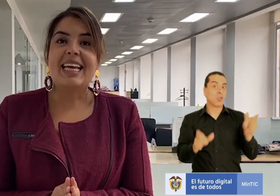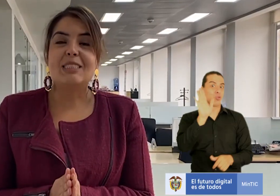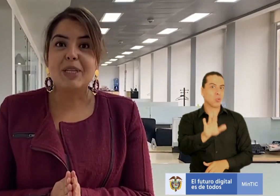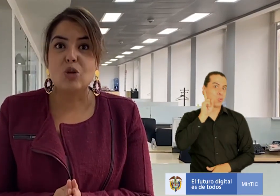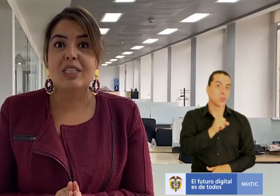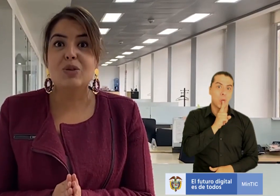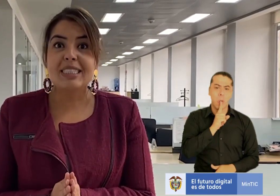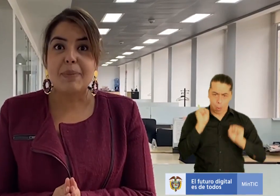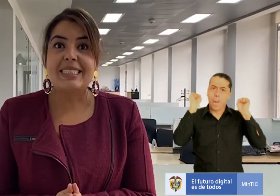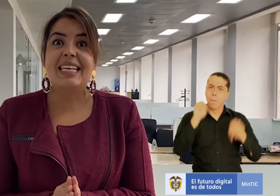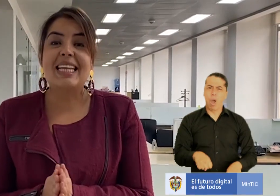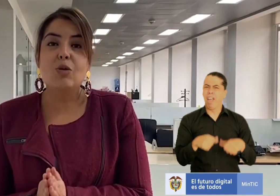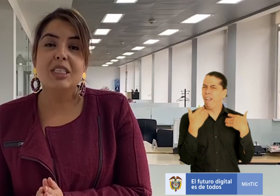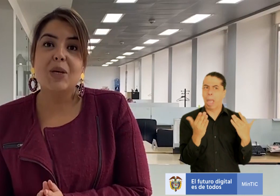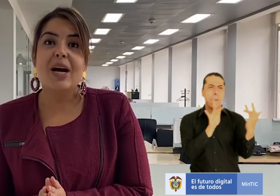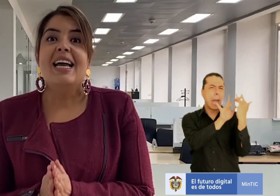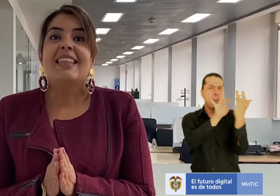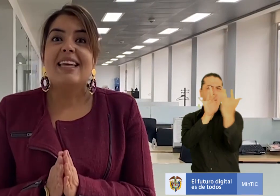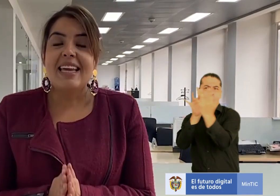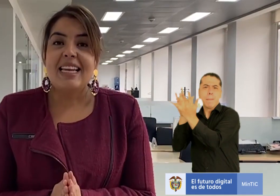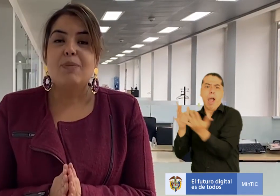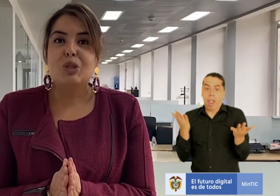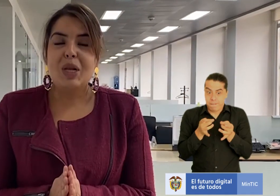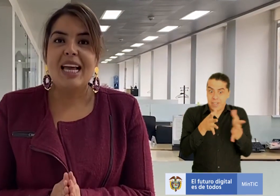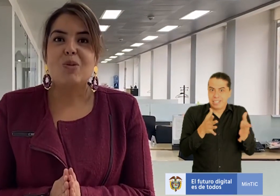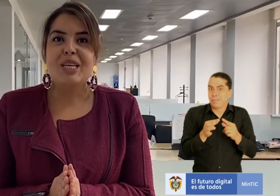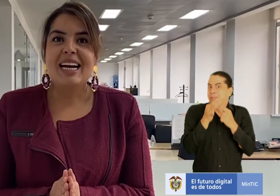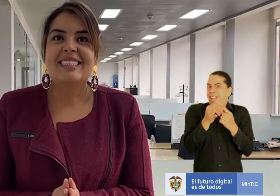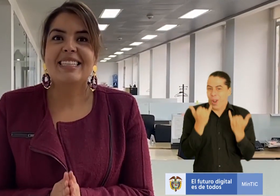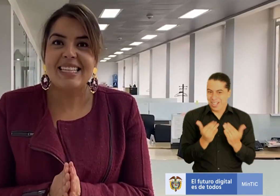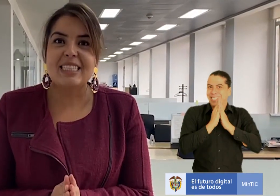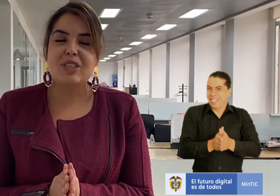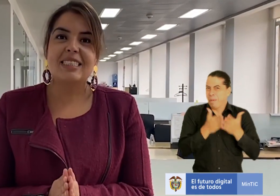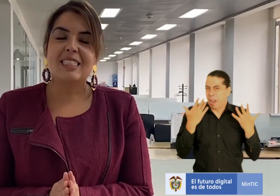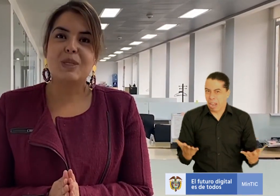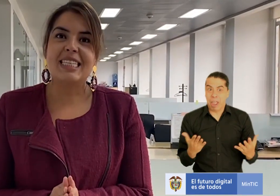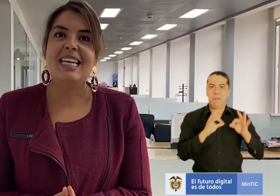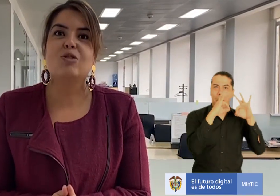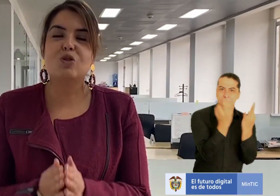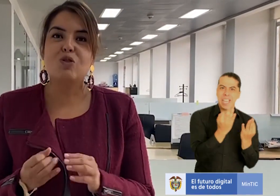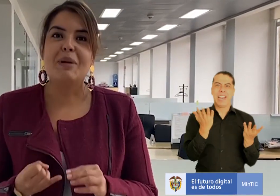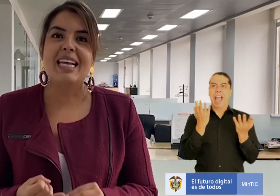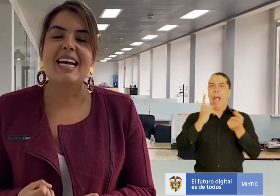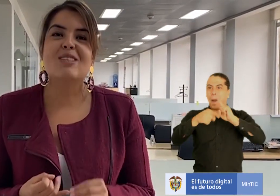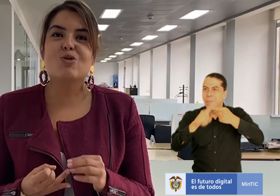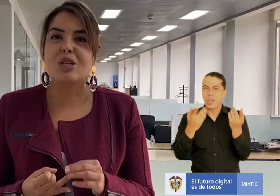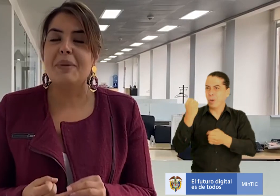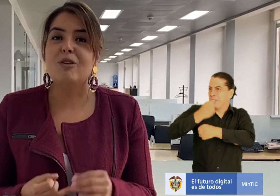Que las personas con discapacidad auditiva tengan la posibilidad de comunicarse en estas fechas tan especiales con sus familiares, con sus amigos,